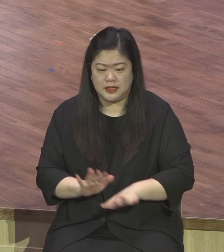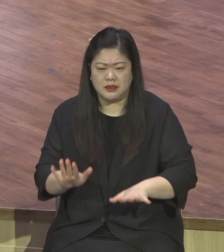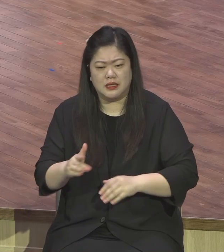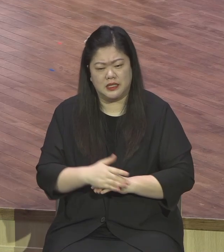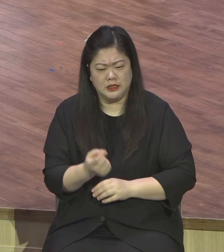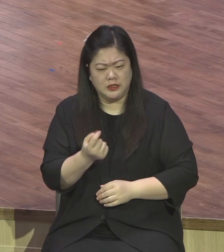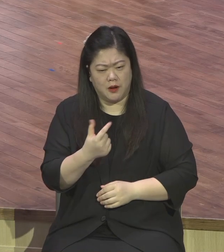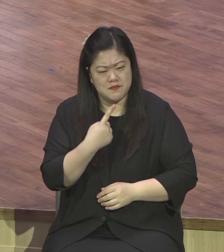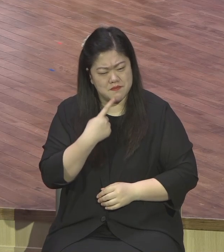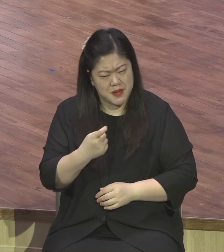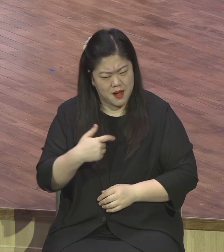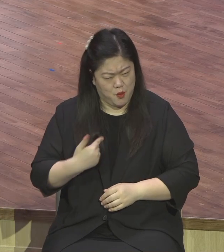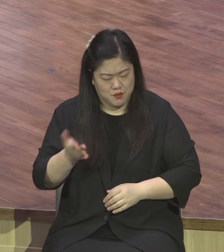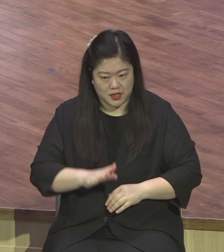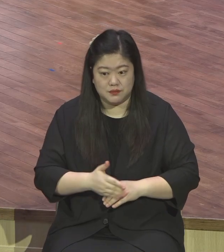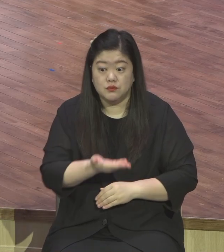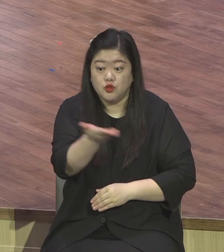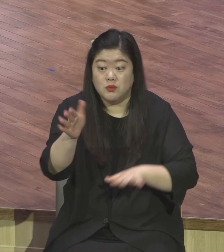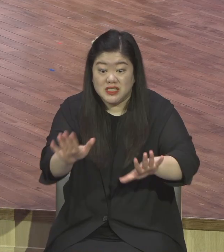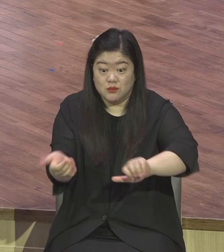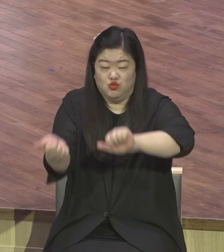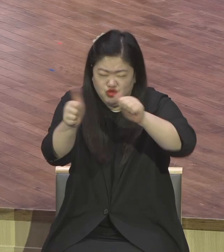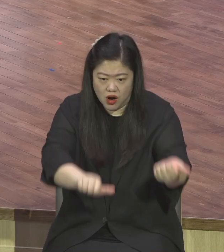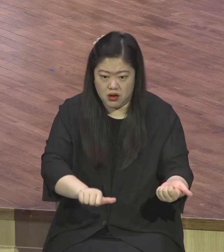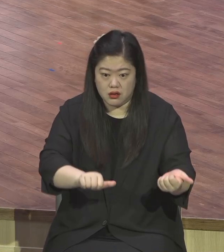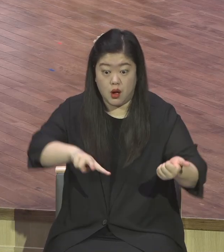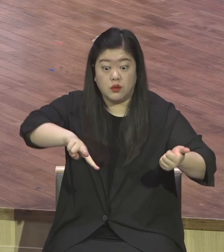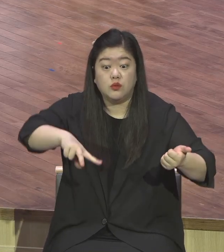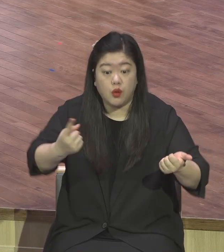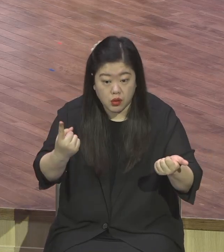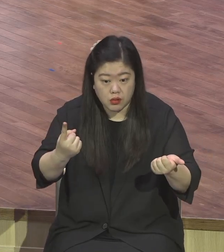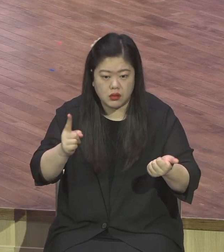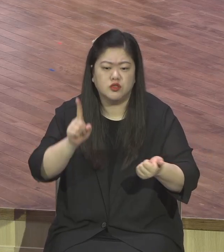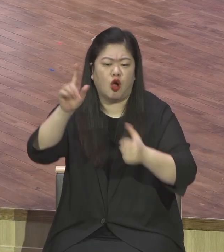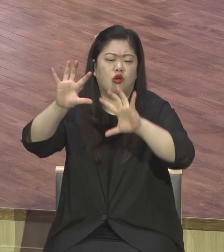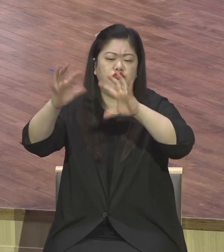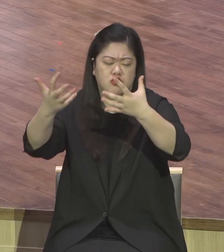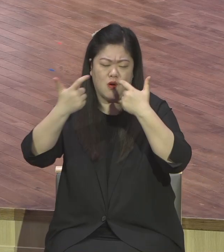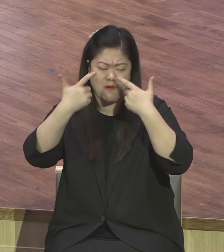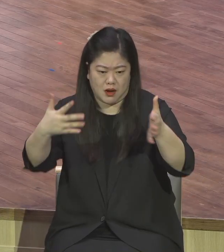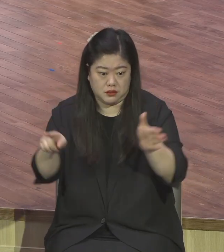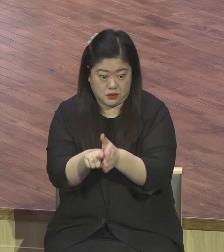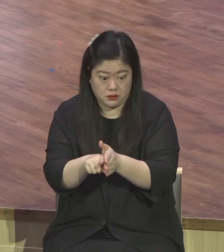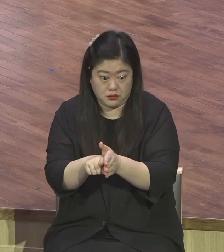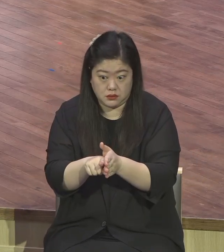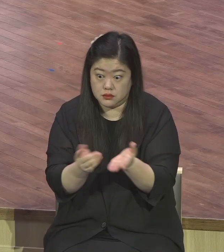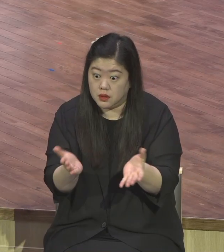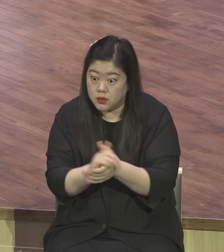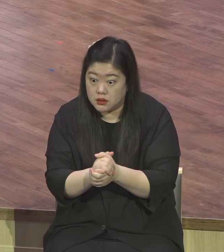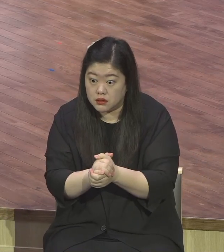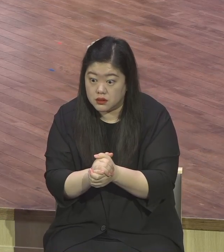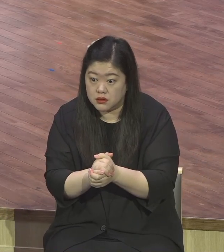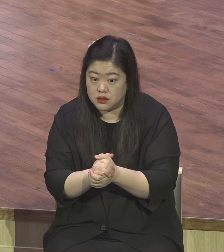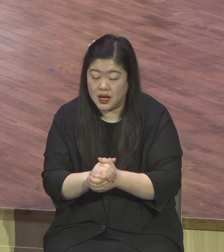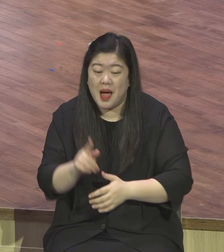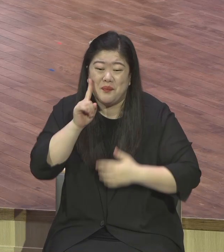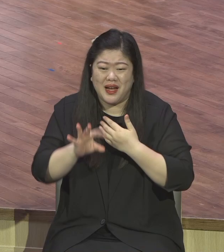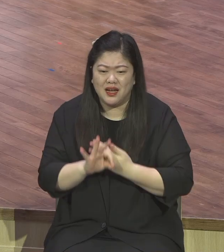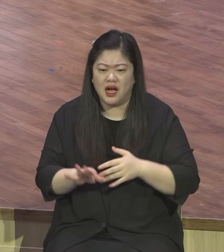오늘 죽어도 천국에 코로나도 겁날 거고 가끔은 암에 걸렸다. 하나님 시간표다. 그럼 가면 되는 거예요. 그거